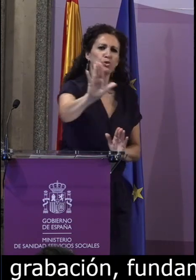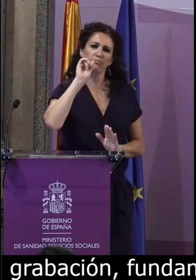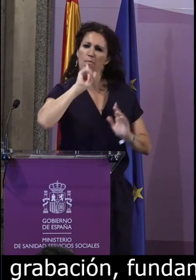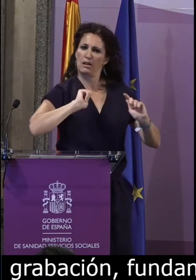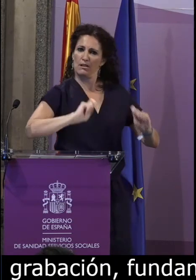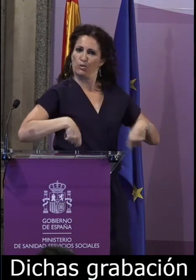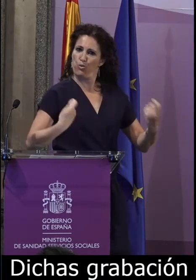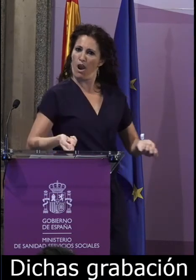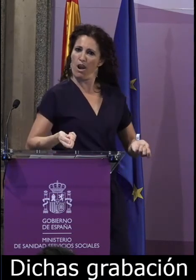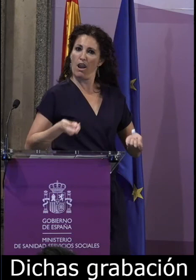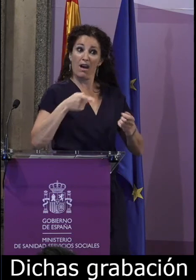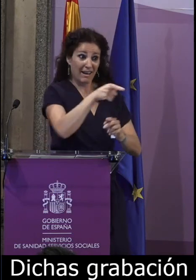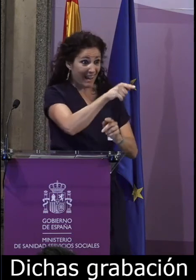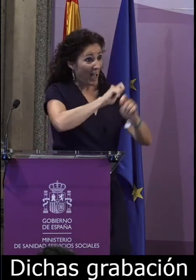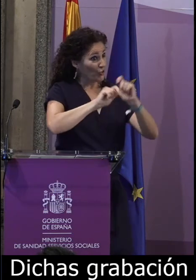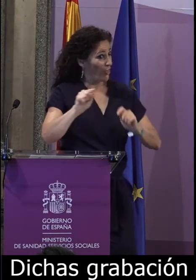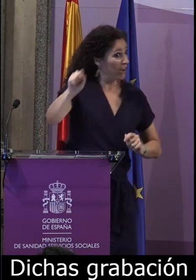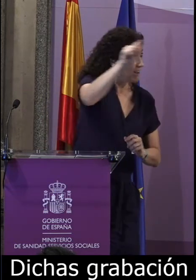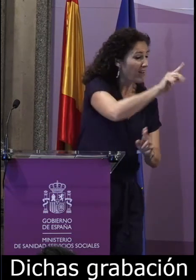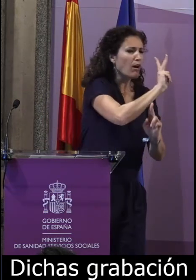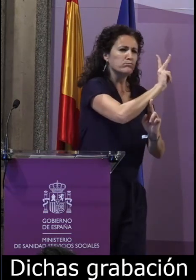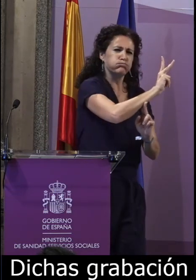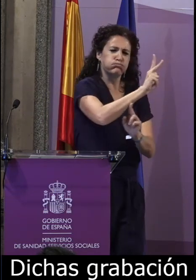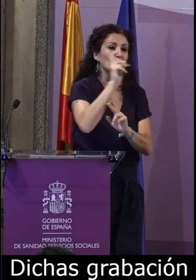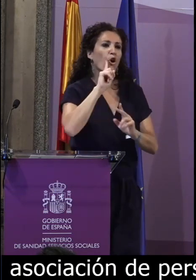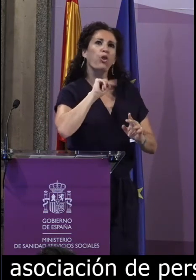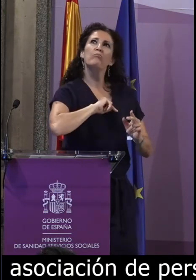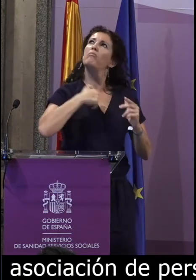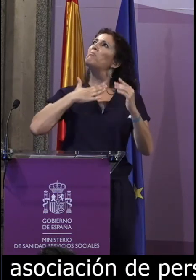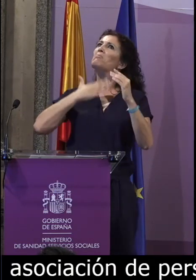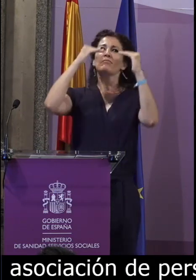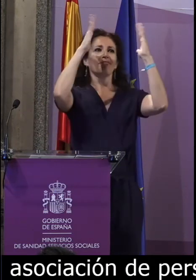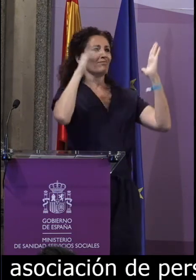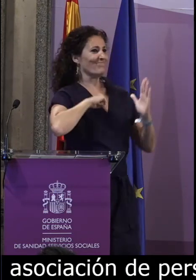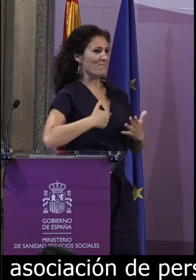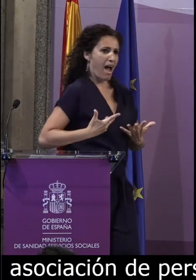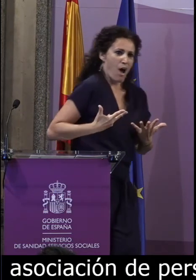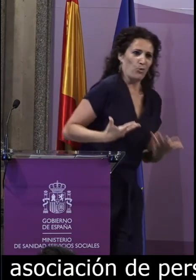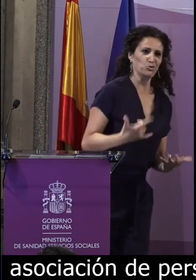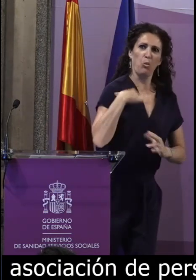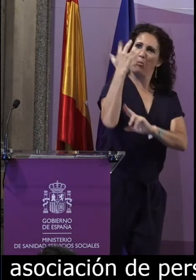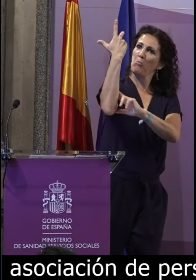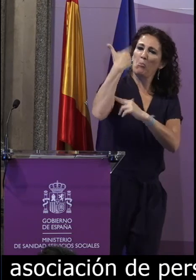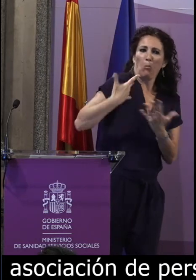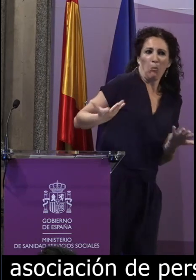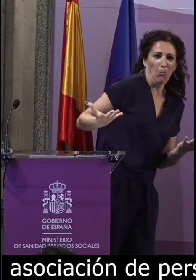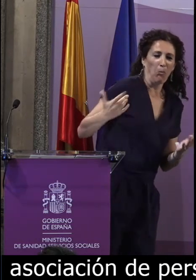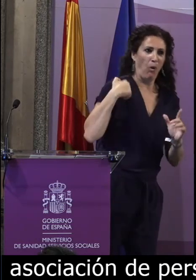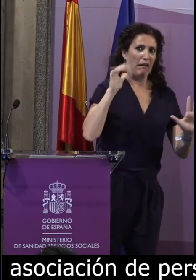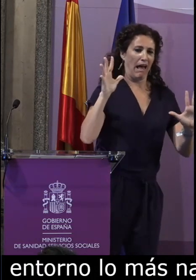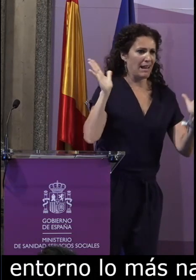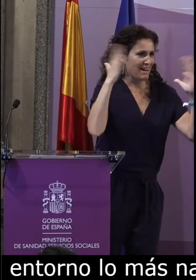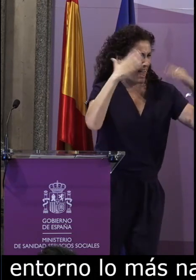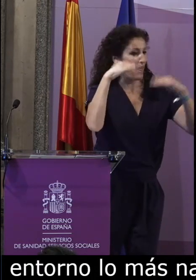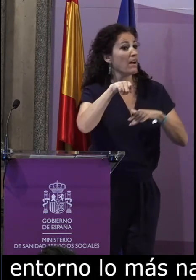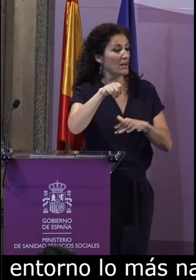personas sordas buscando un entorno lo más natural posible, lo más cercano posible a estos informantes sordos, de manera de que se sientan